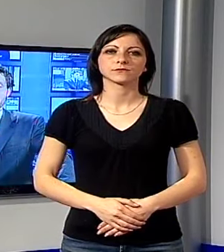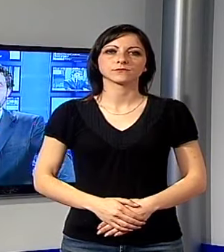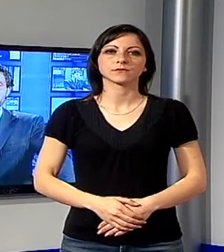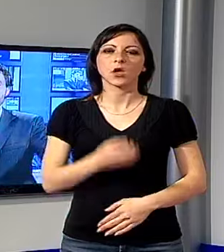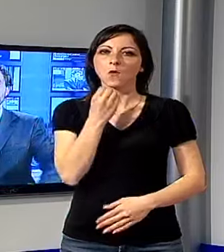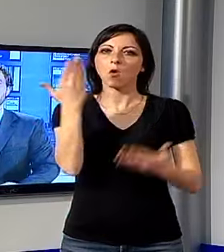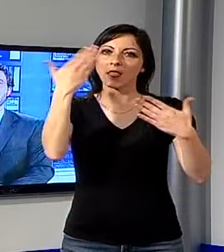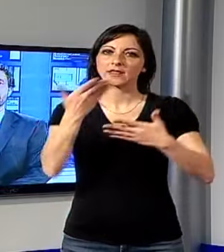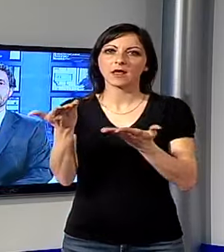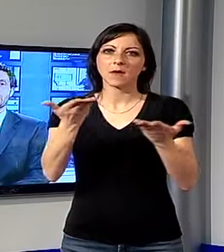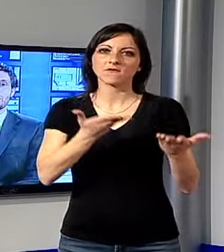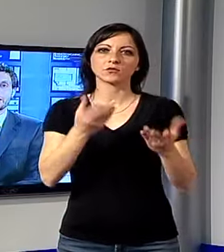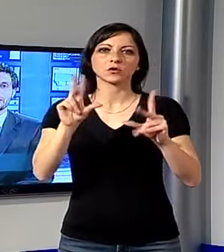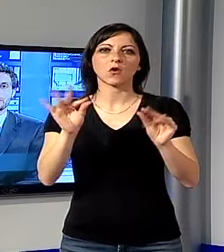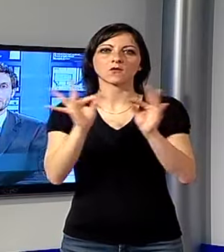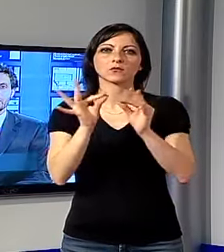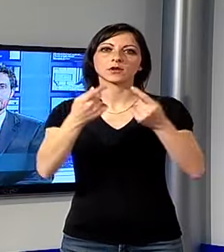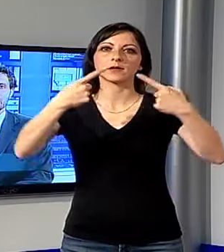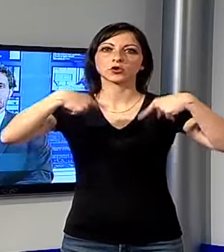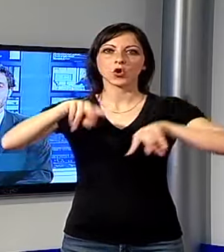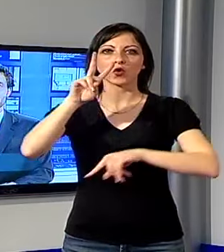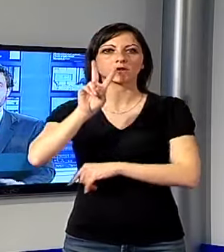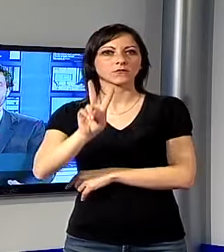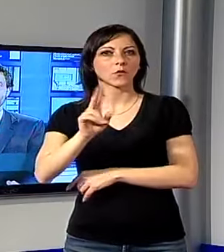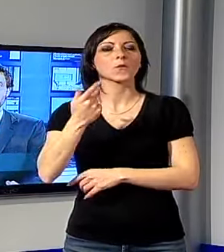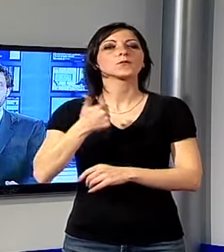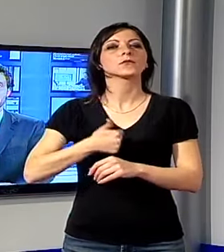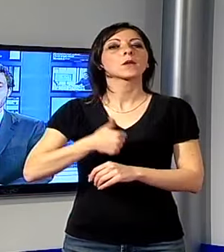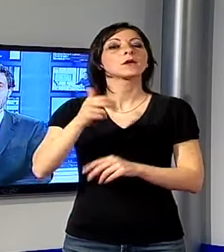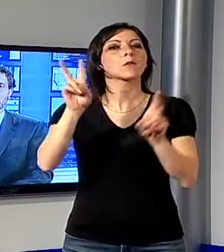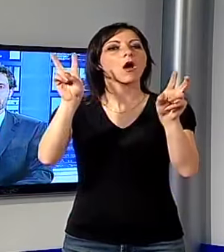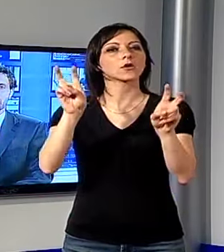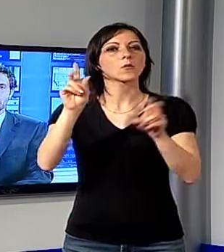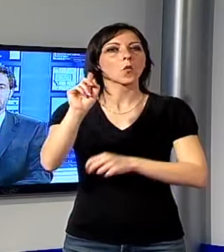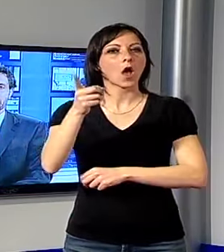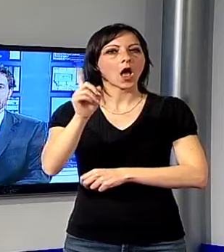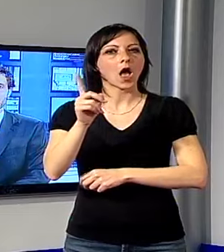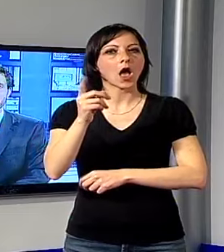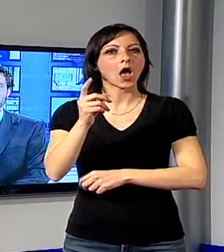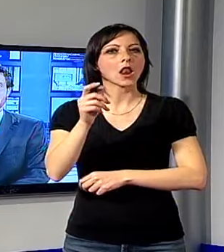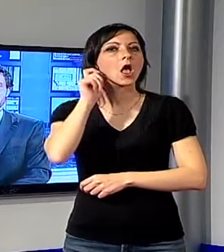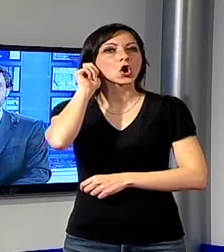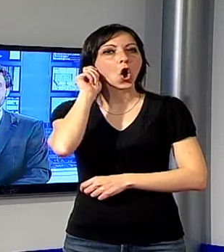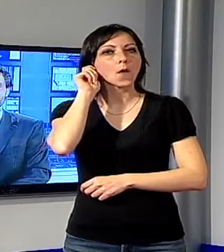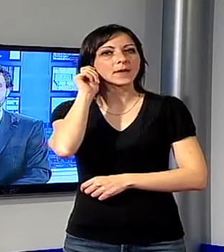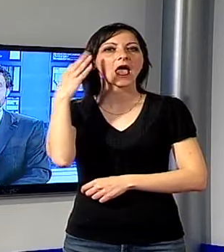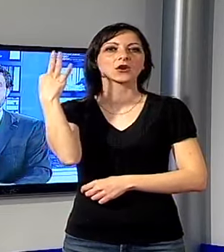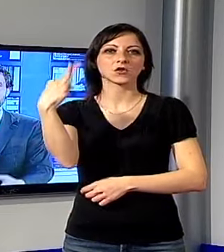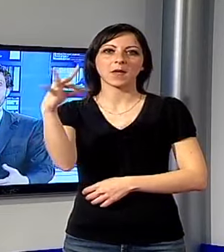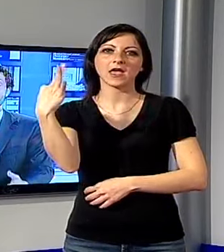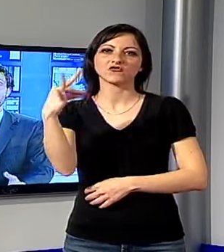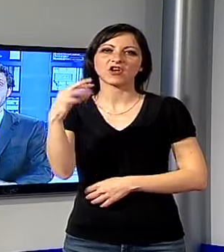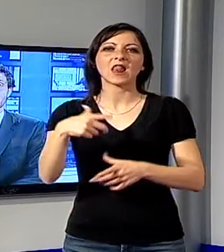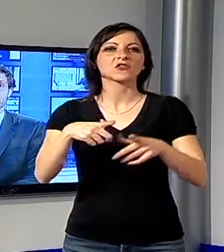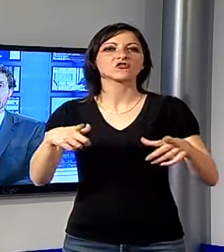Buonasera, ben trovati per questa nuova edizione del TG Noi. Dunque, in primo piano, il compleanno speciale di Forte dei